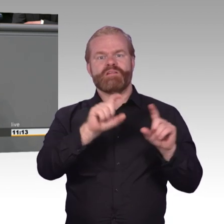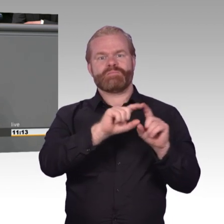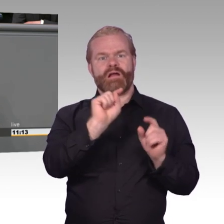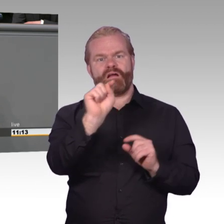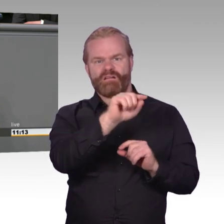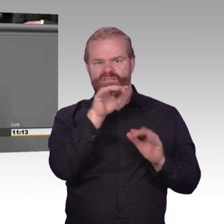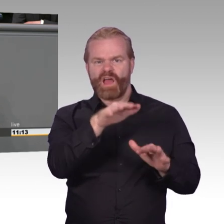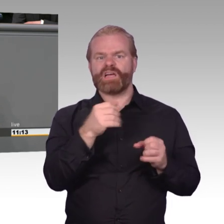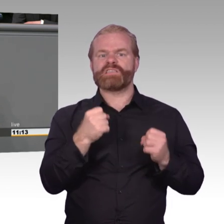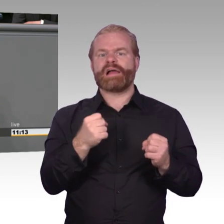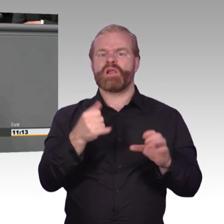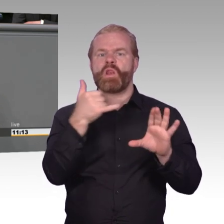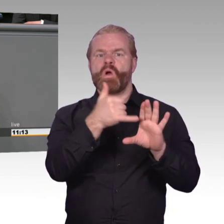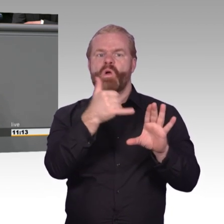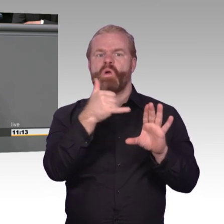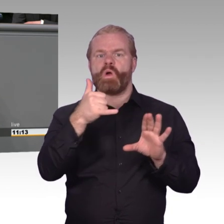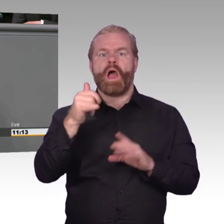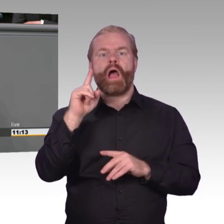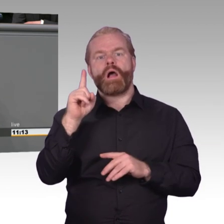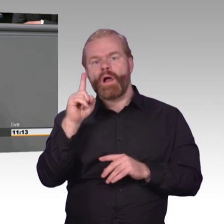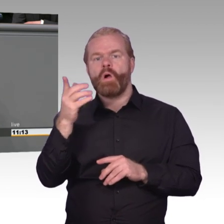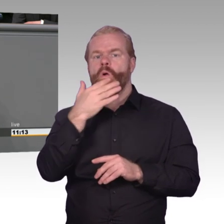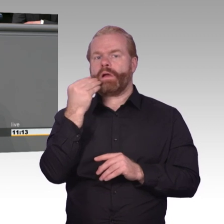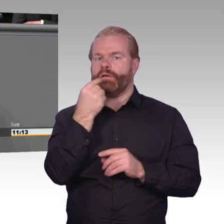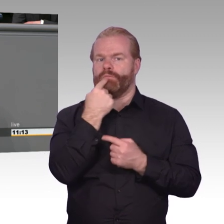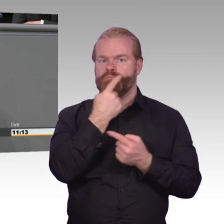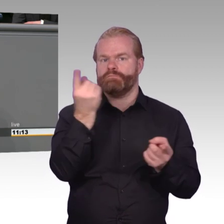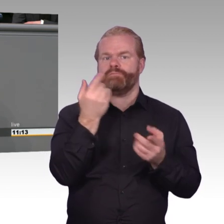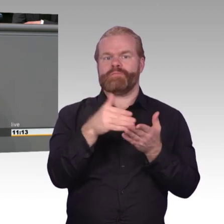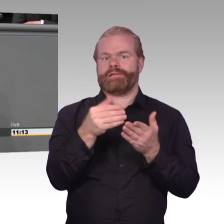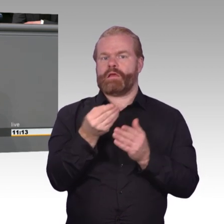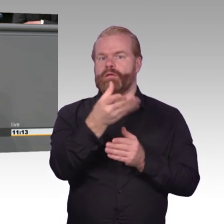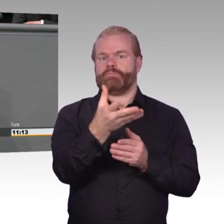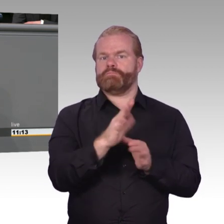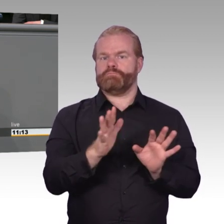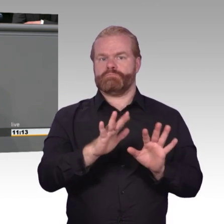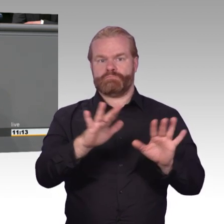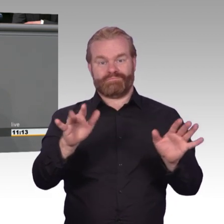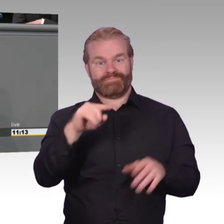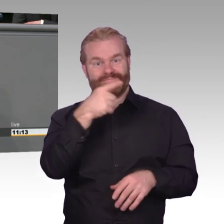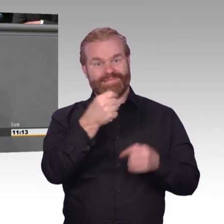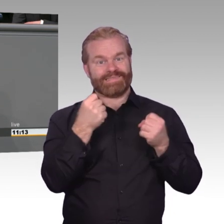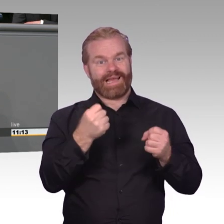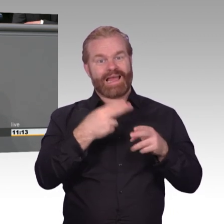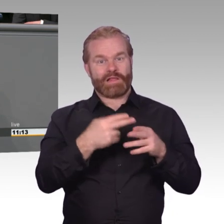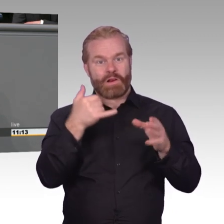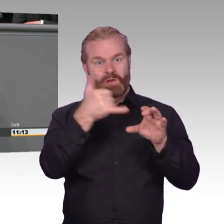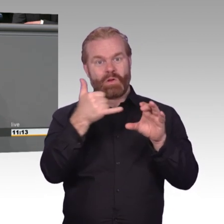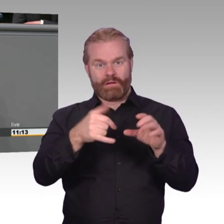ausgenutzt werden und das ist das Problem. Das gilt übrigens auch für den sogenannten Staatstrojaner, der Sicherheitslücken geheim